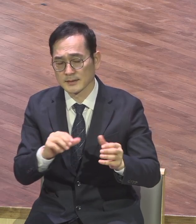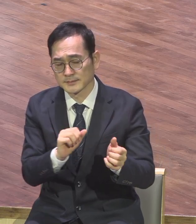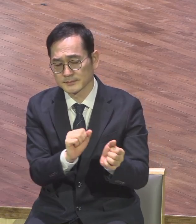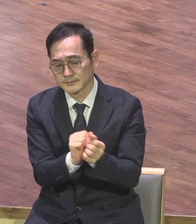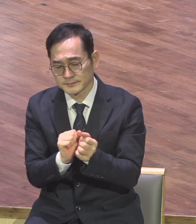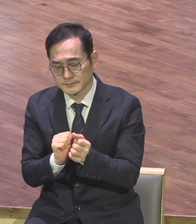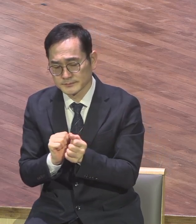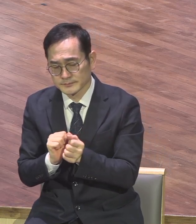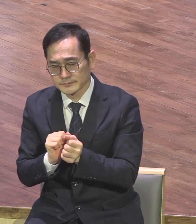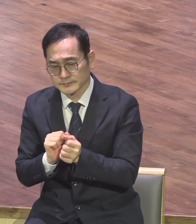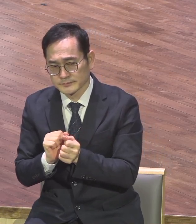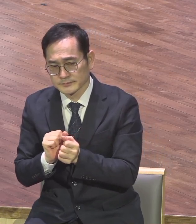않고